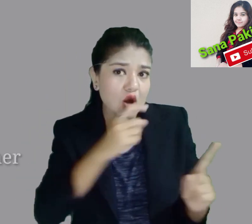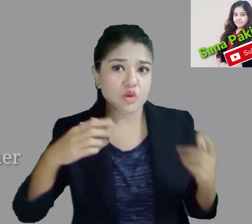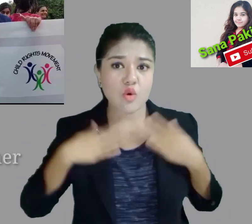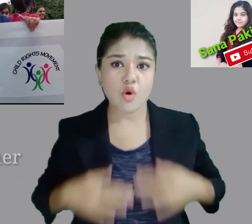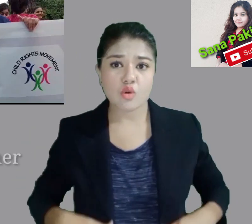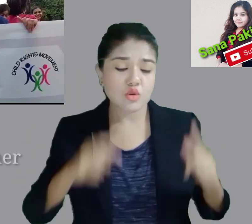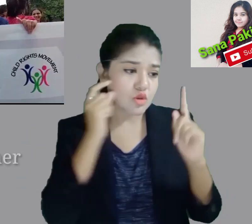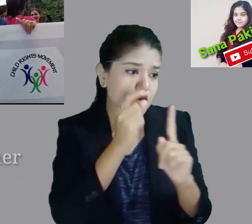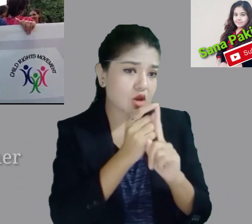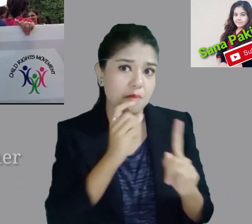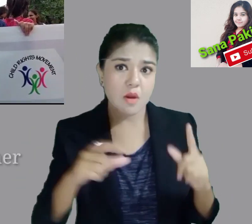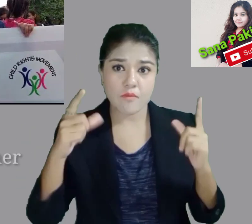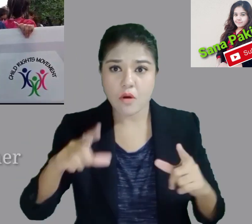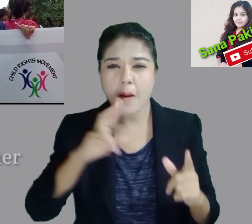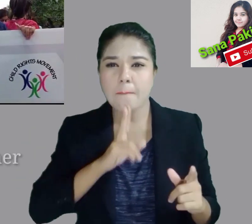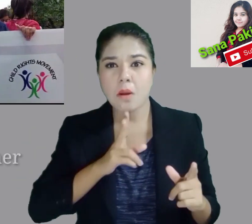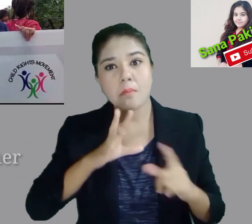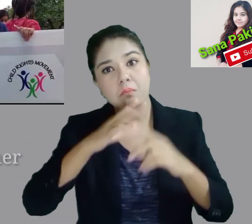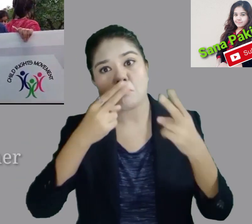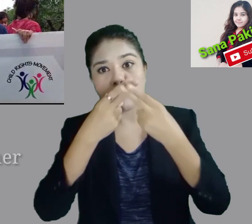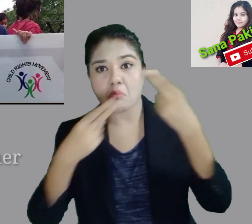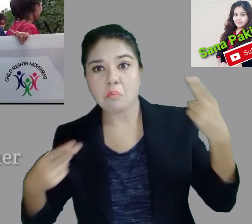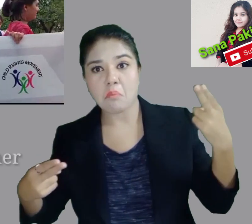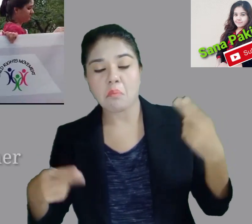یہ اب اسٹارٹ ہے اب اسٹارٹ ہے